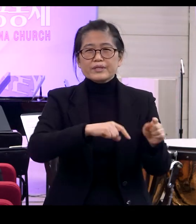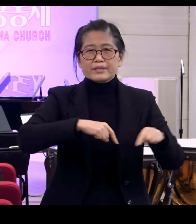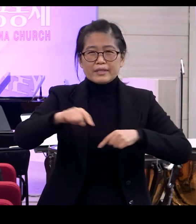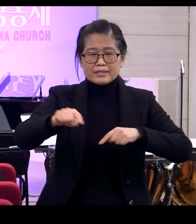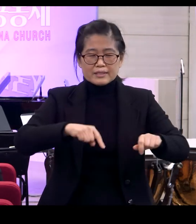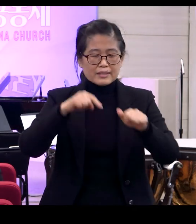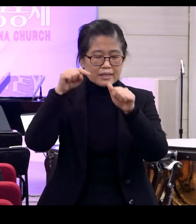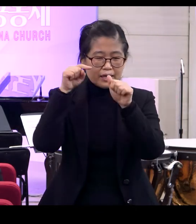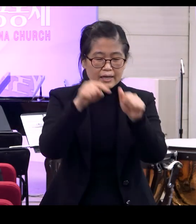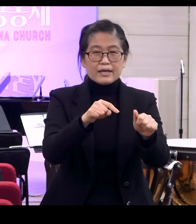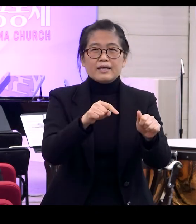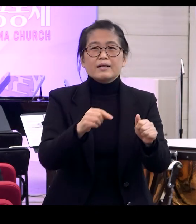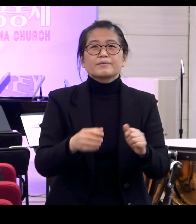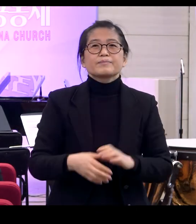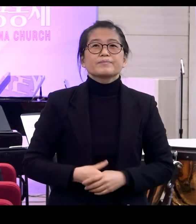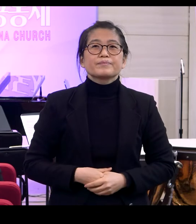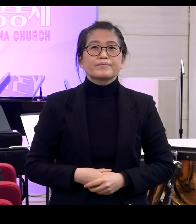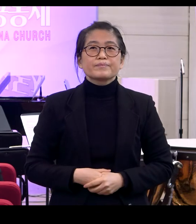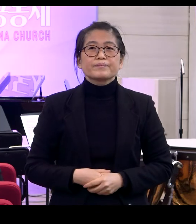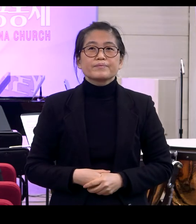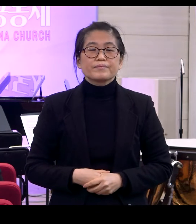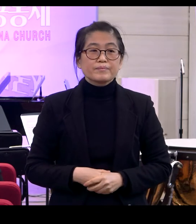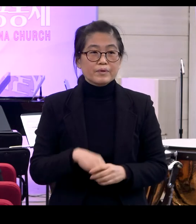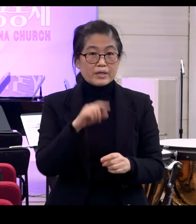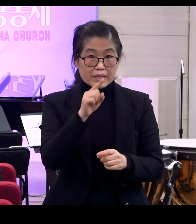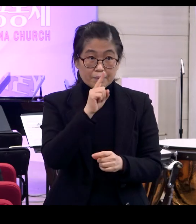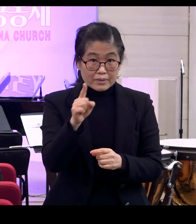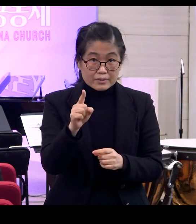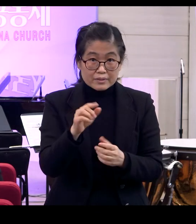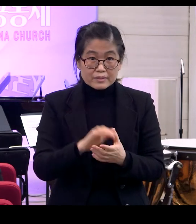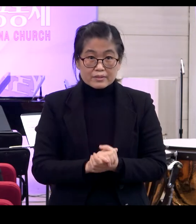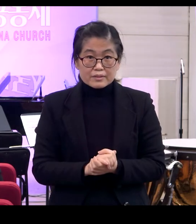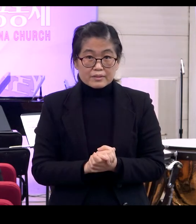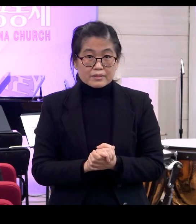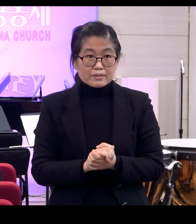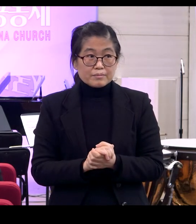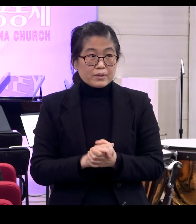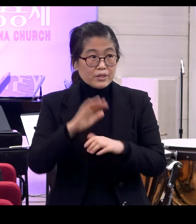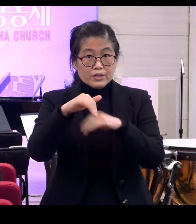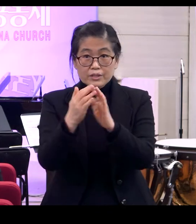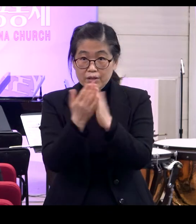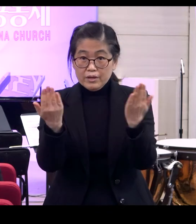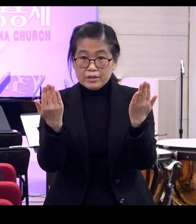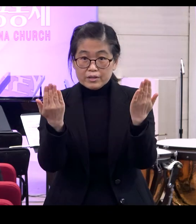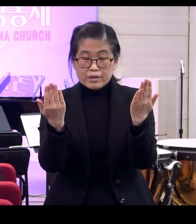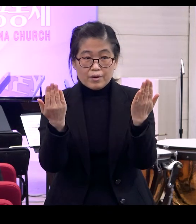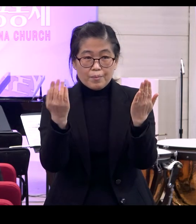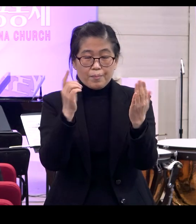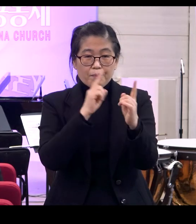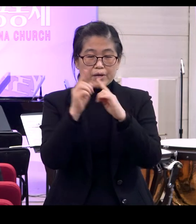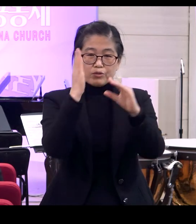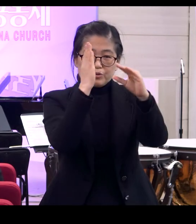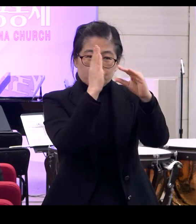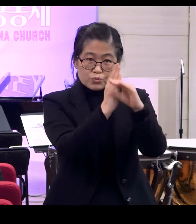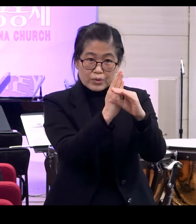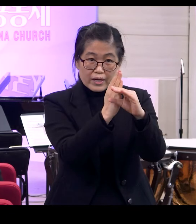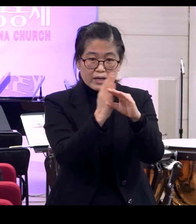하시니라 이 말씀은요 성경에 나온 말씀 중에 우리 인간에게